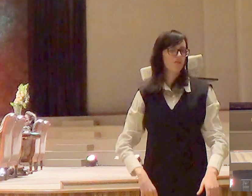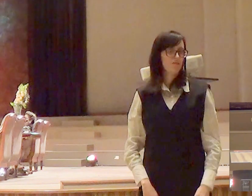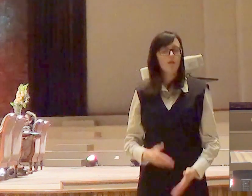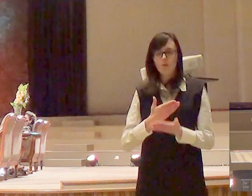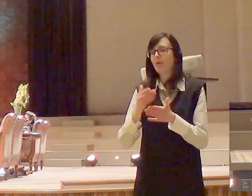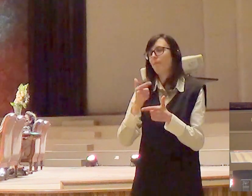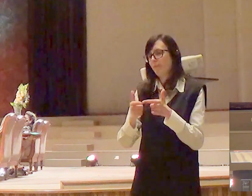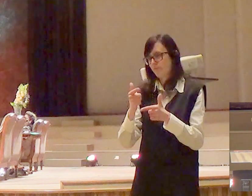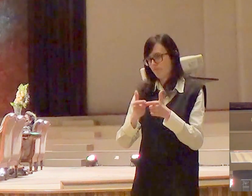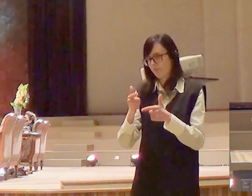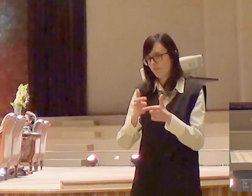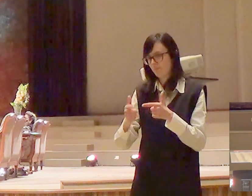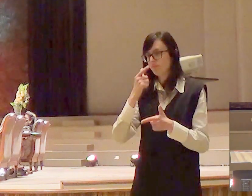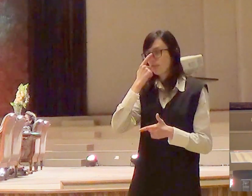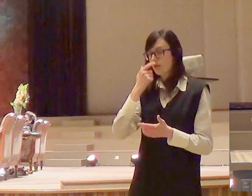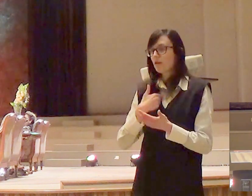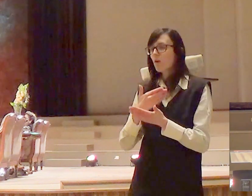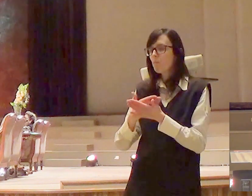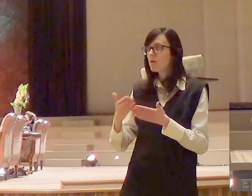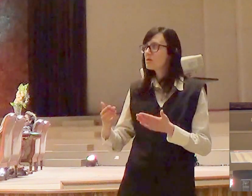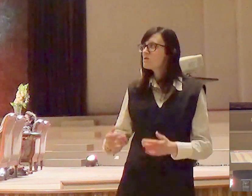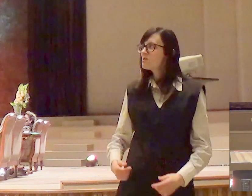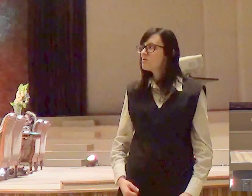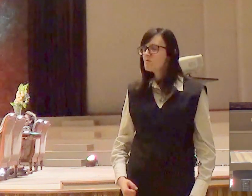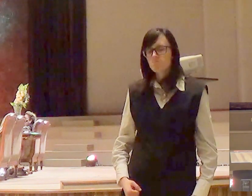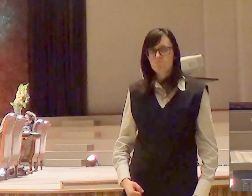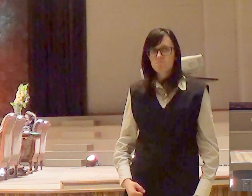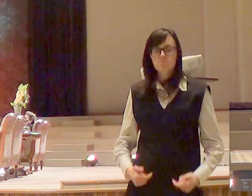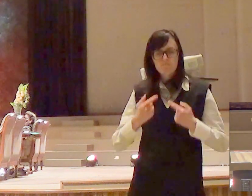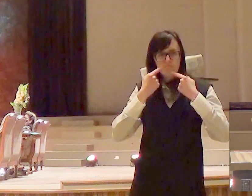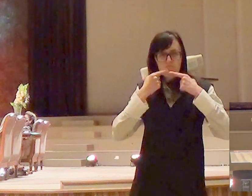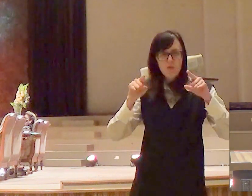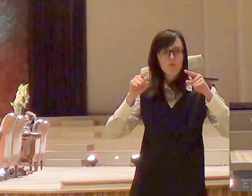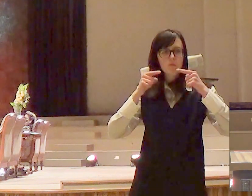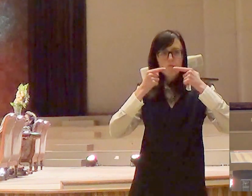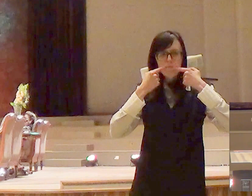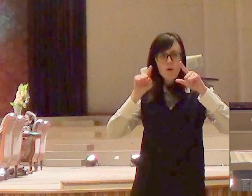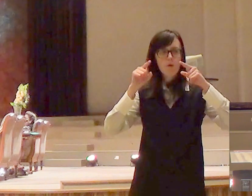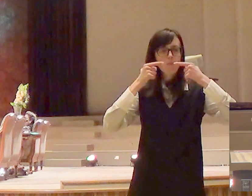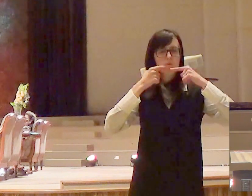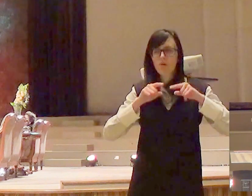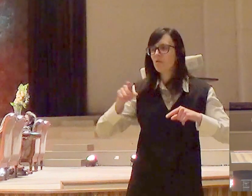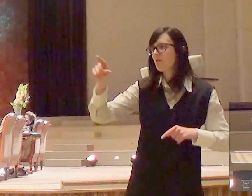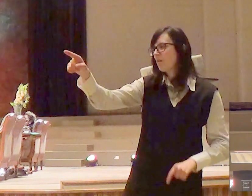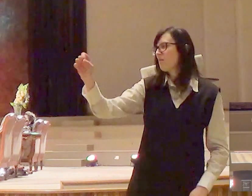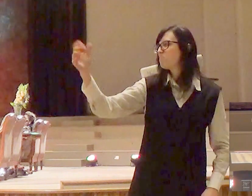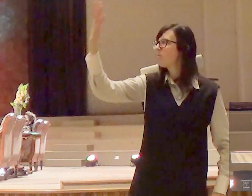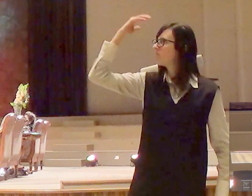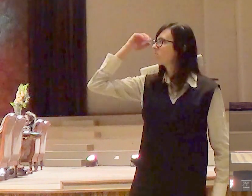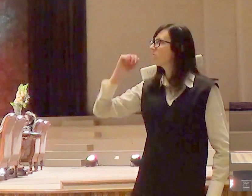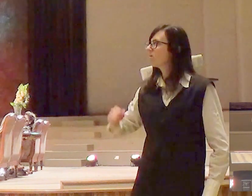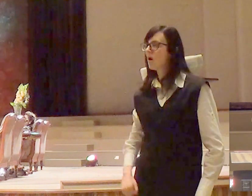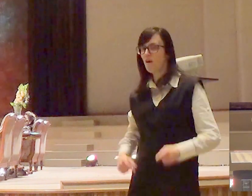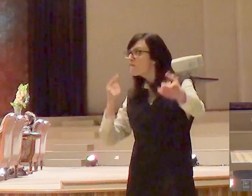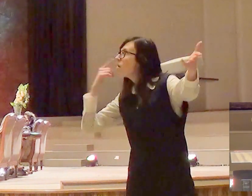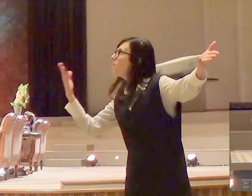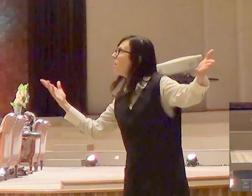E aí eu vou murmurar. Eu vou murmurar das circunstâncias, das situações, das